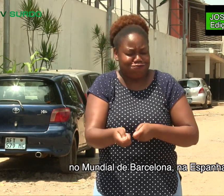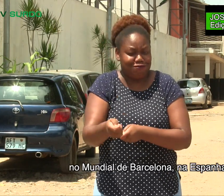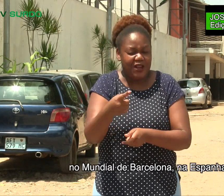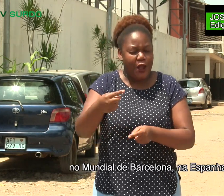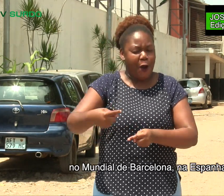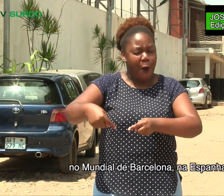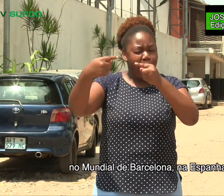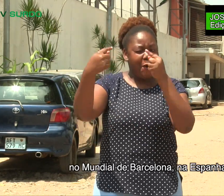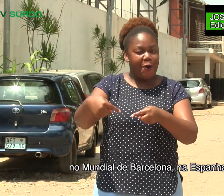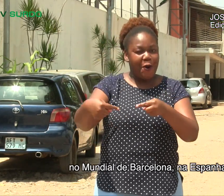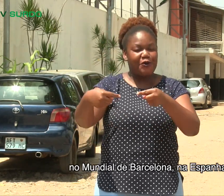na Espanha.